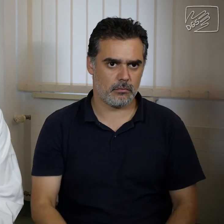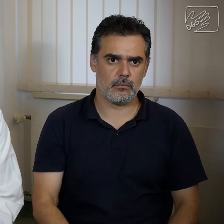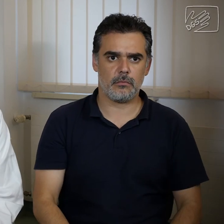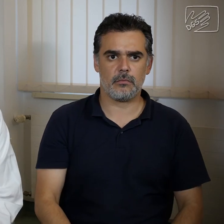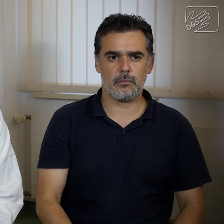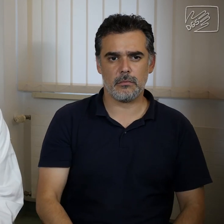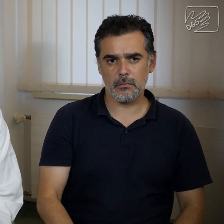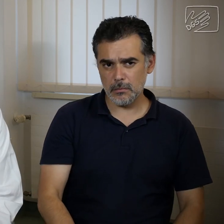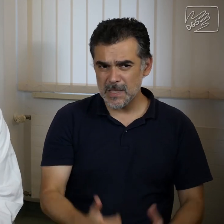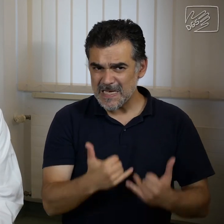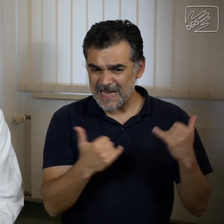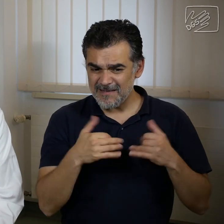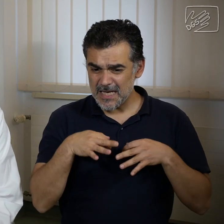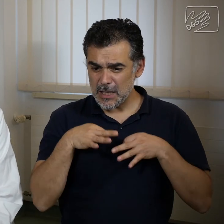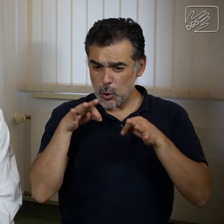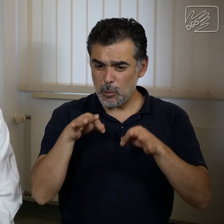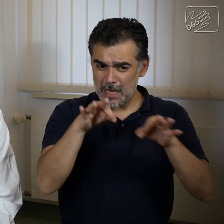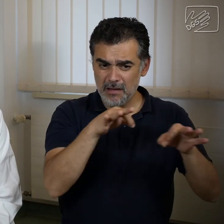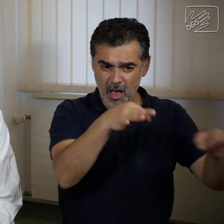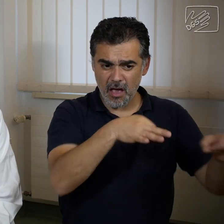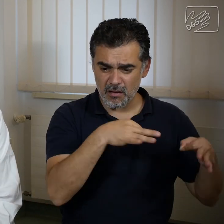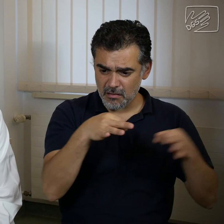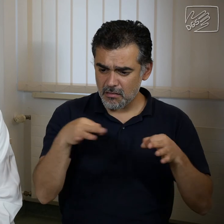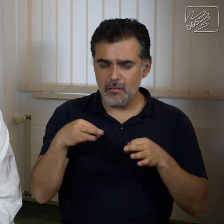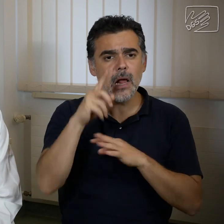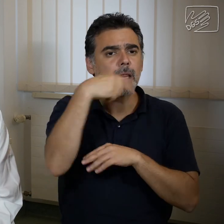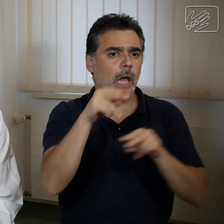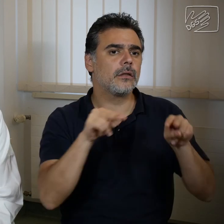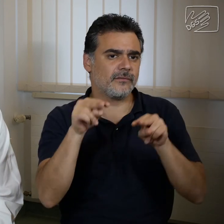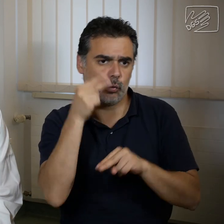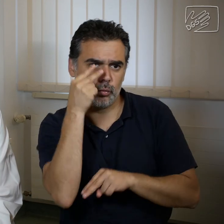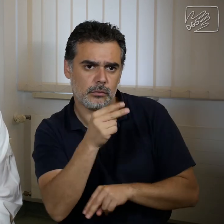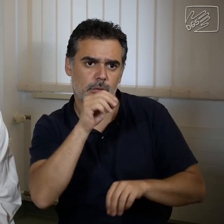Wie die Übertragungswege sind, das seht ihr dann im nächsten Video. Wünsche ich euch erstmal viel Spaß.